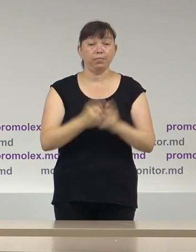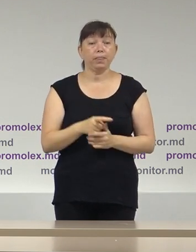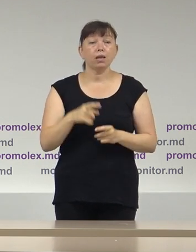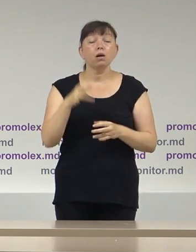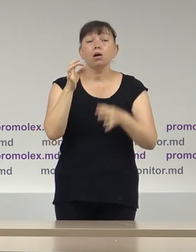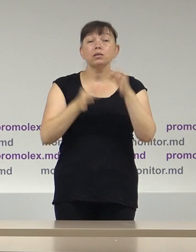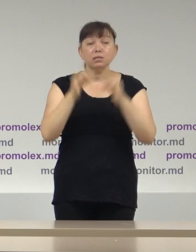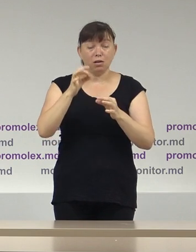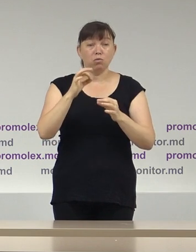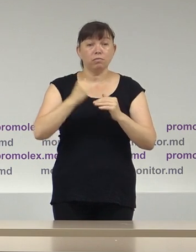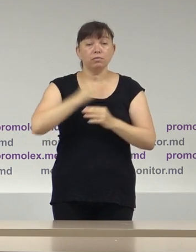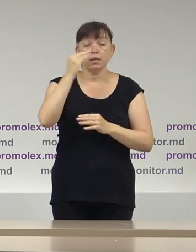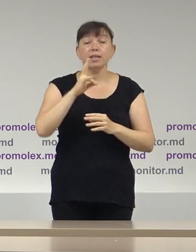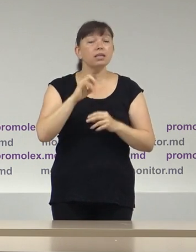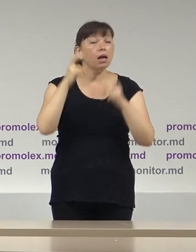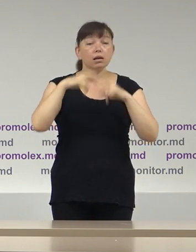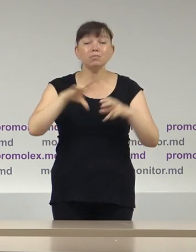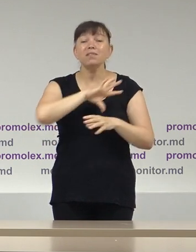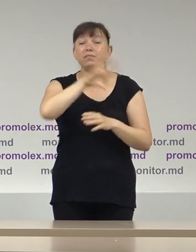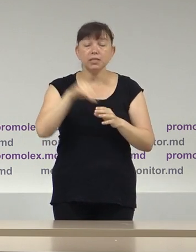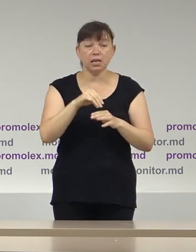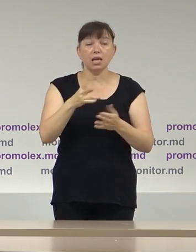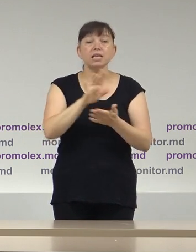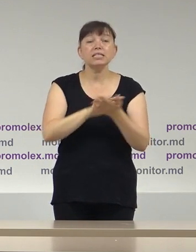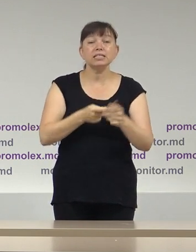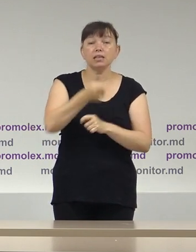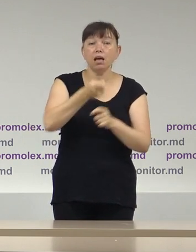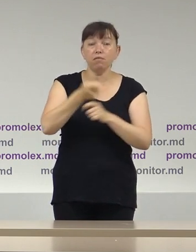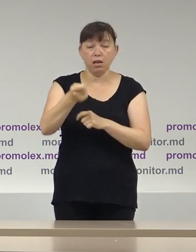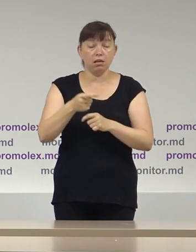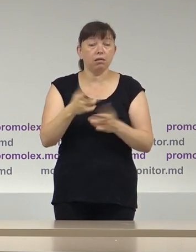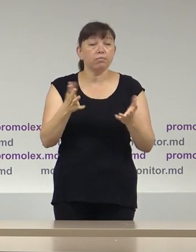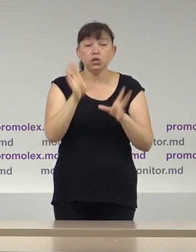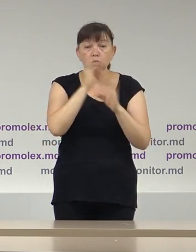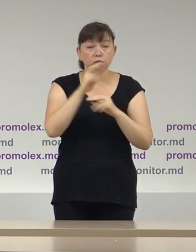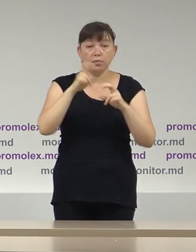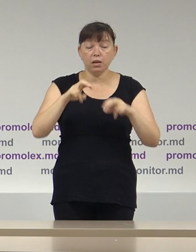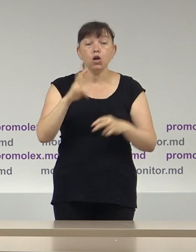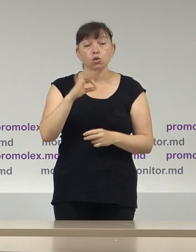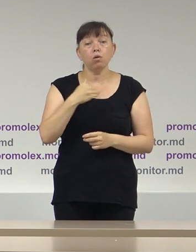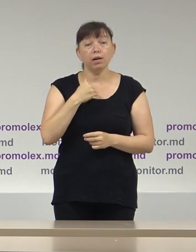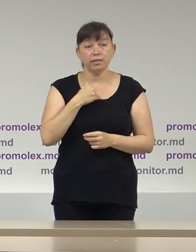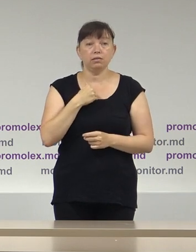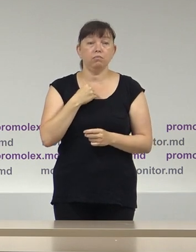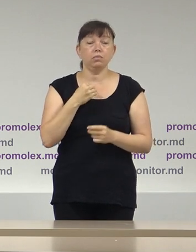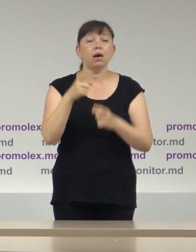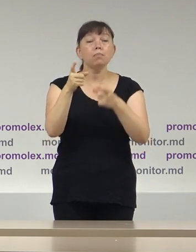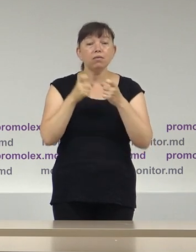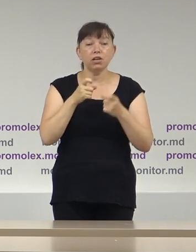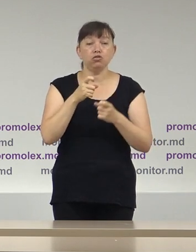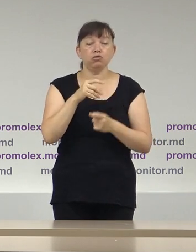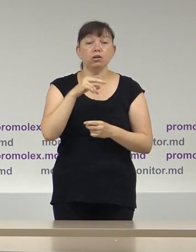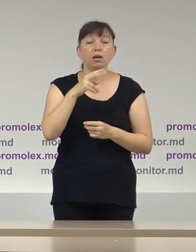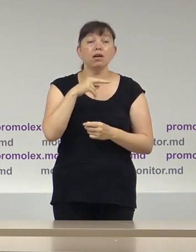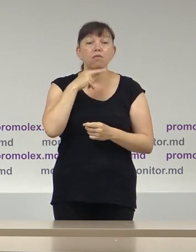nu a examinat în fond sesizările adresate, însă este important să reținem câteva aspecte la care a atras atenție